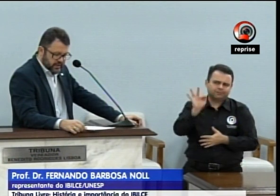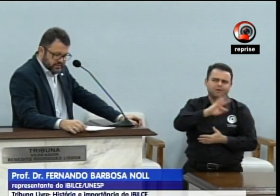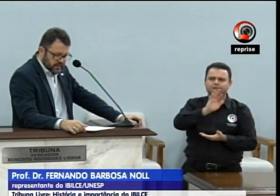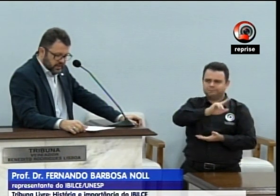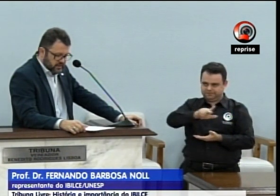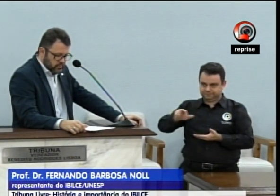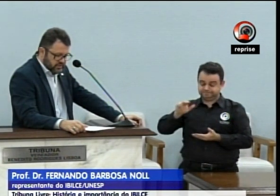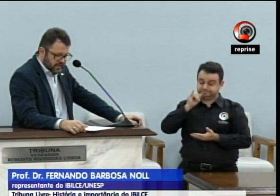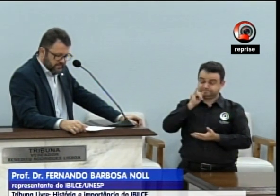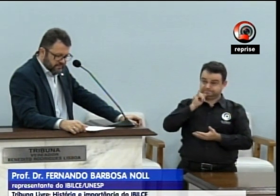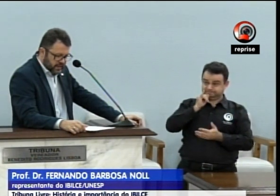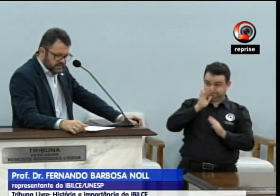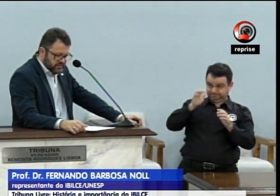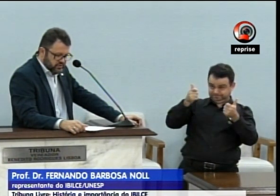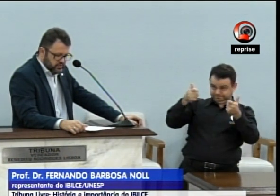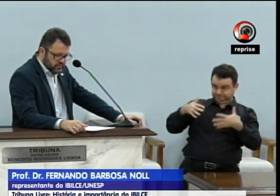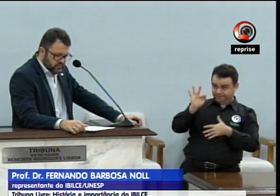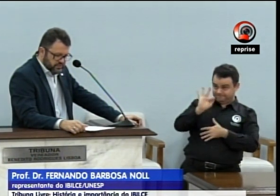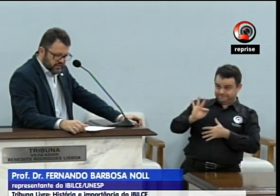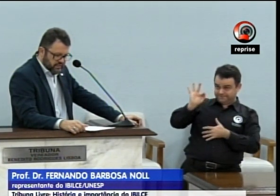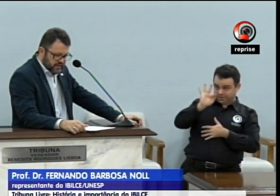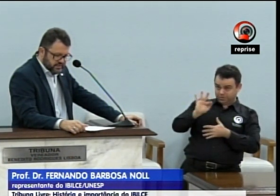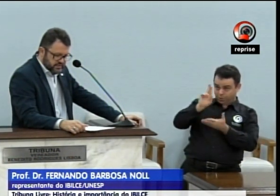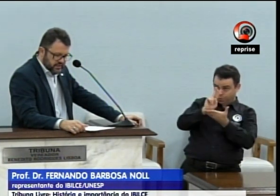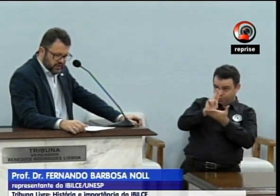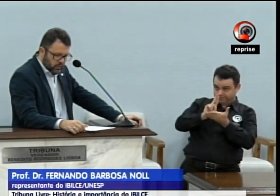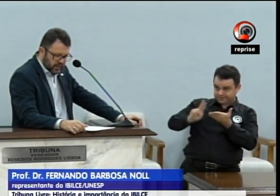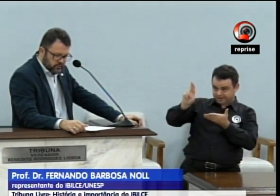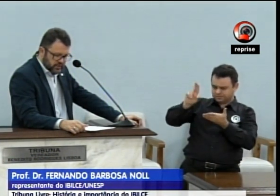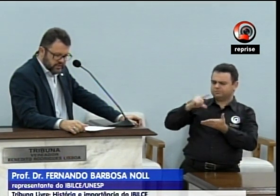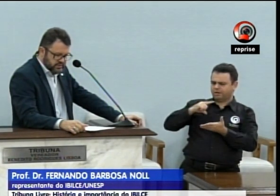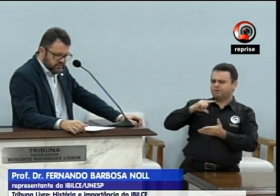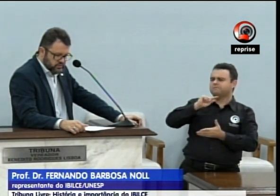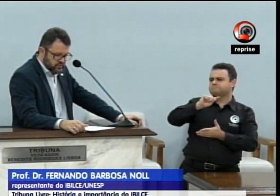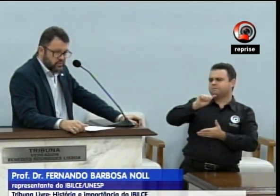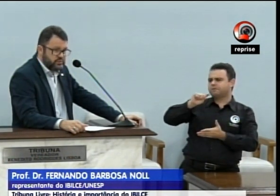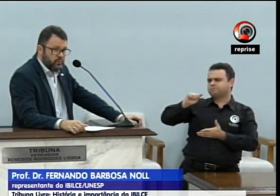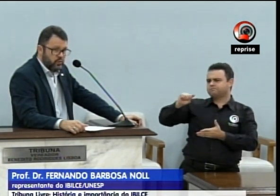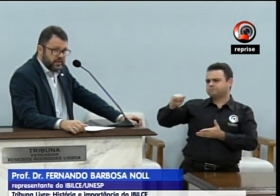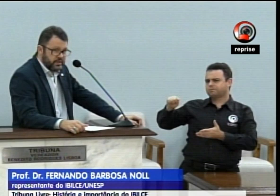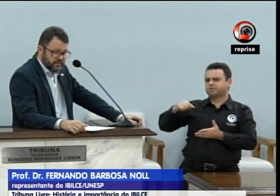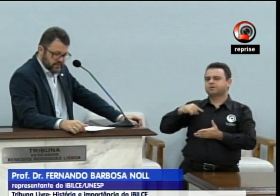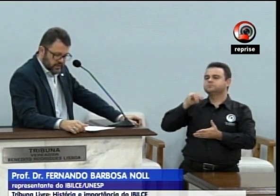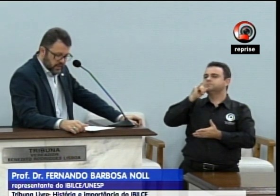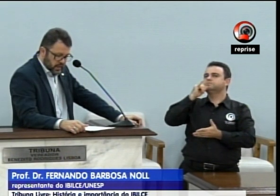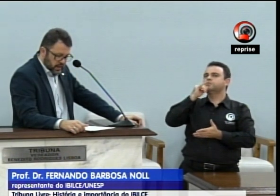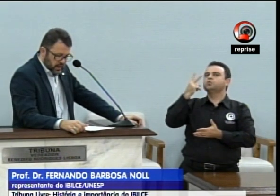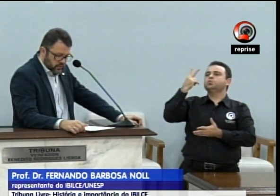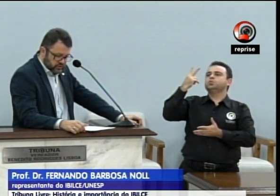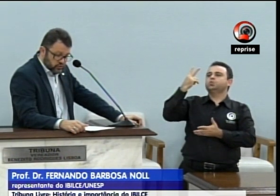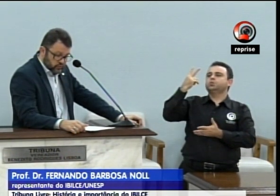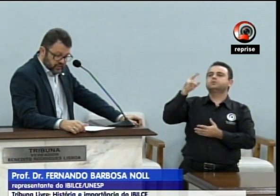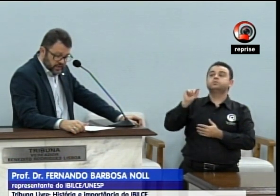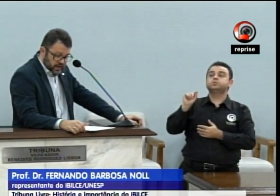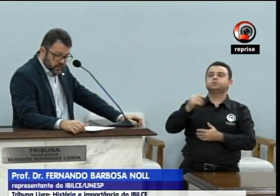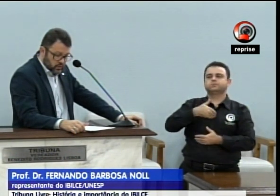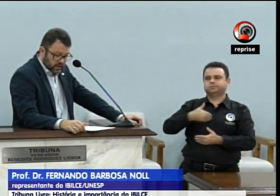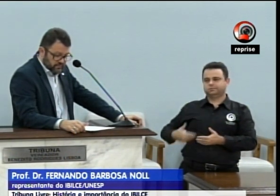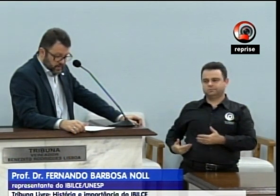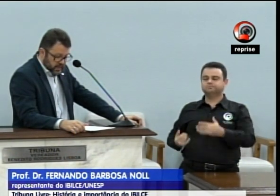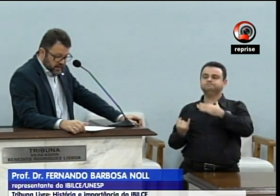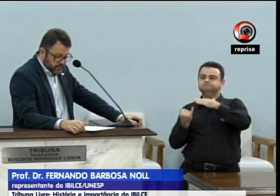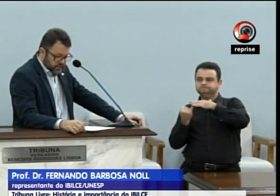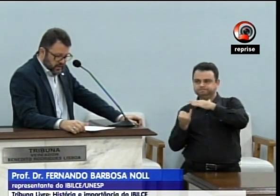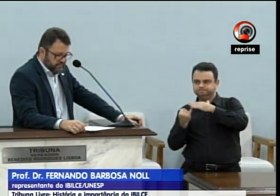educacionais, temos aqui várias instituições privadas e quatro grandes instituições públicas. O Instituto Federal,